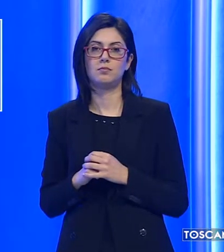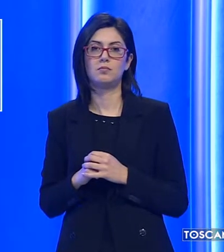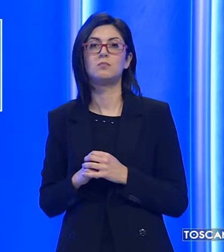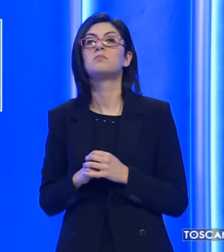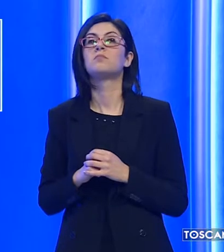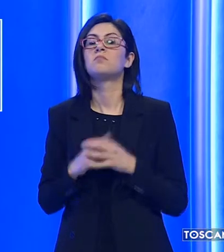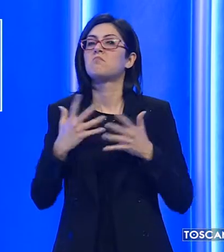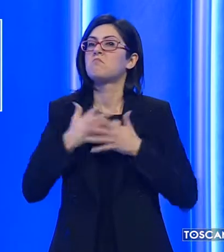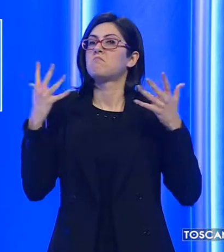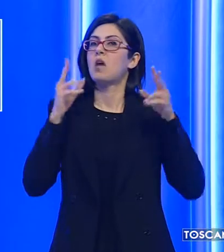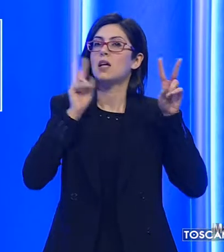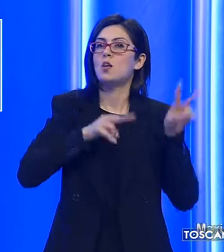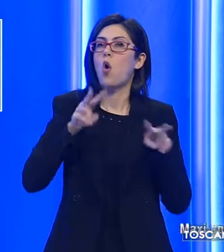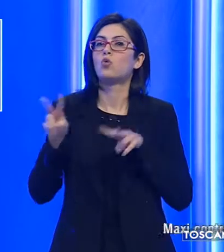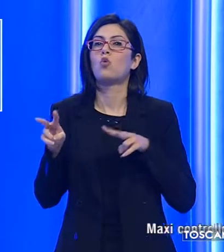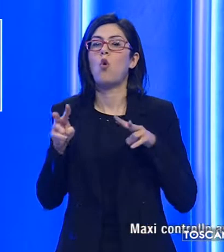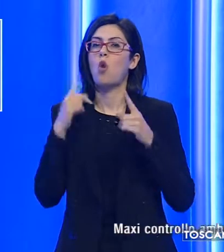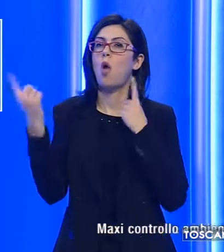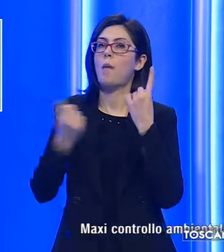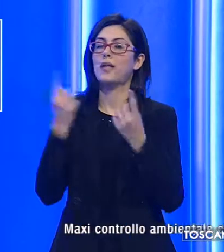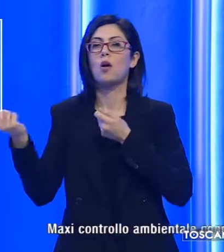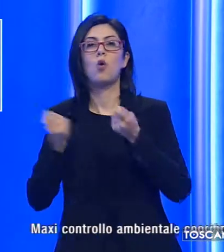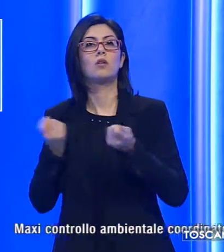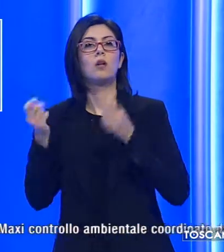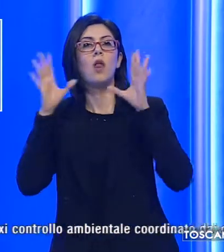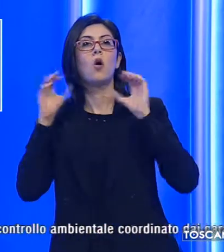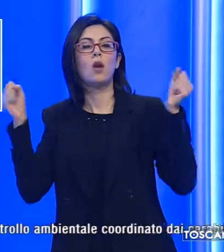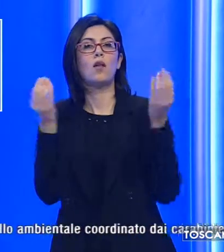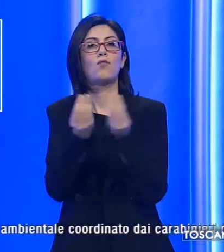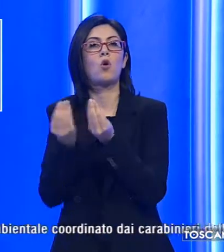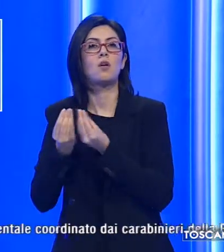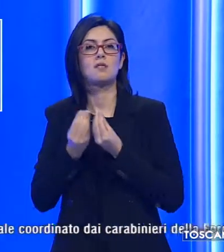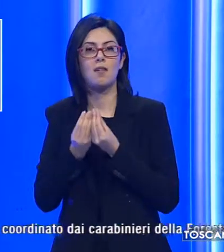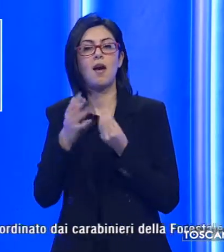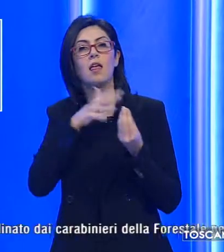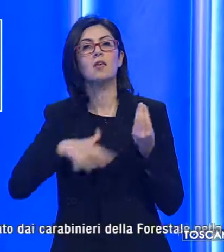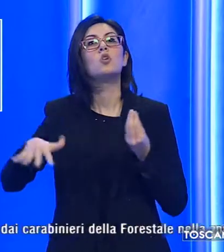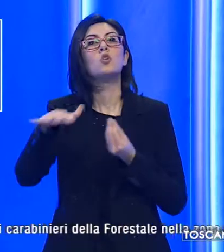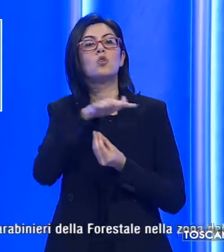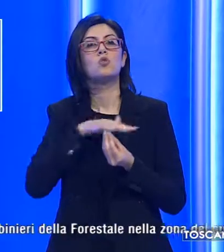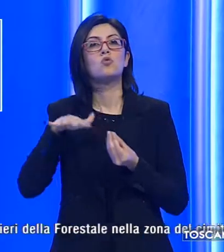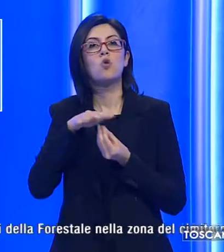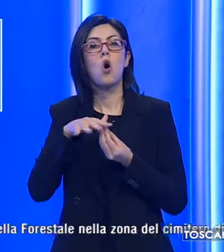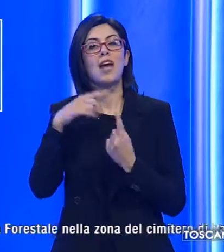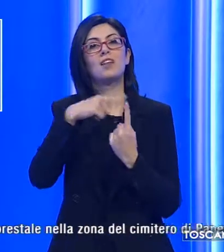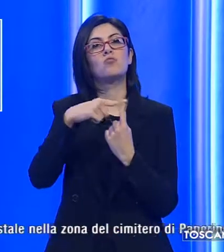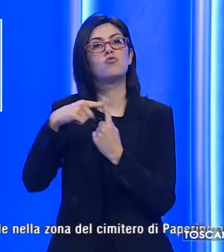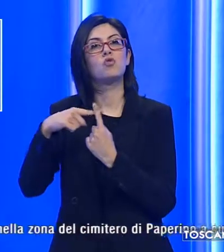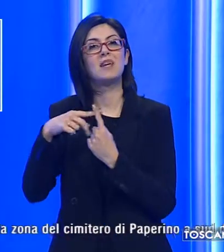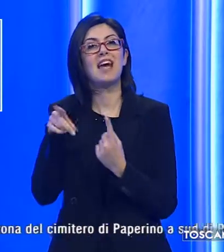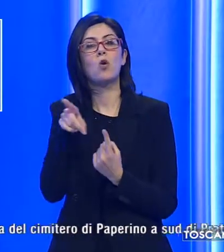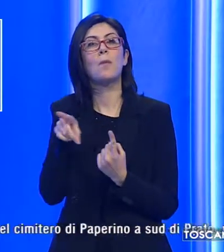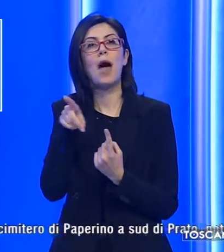Maxi controllo ambientale coordinato dai carabinieri della forestale nella zona del cimitero di